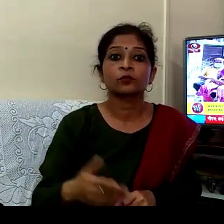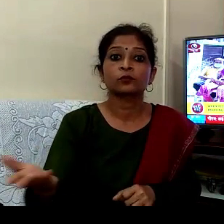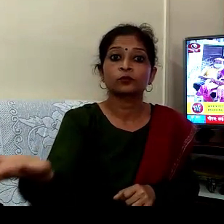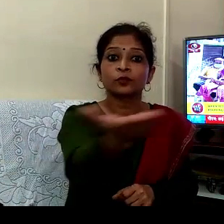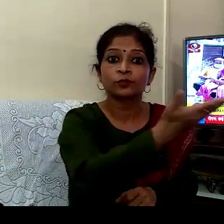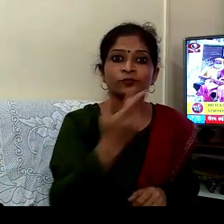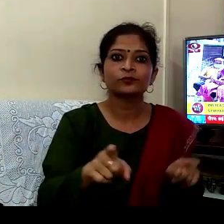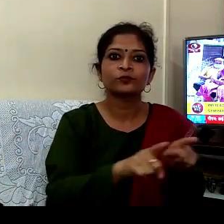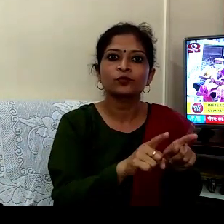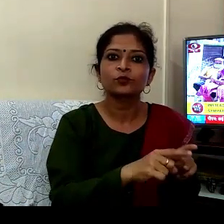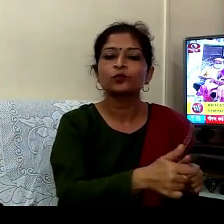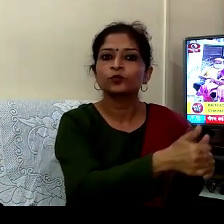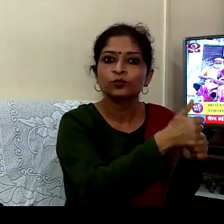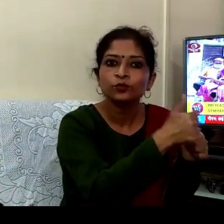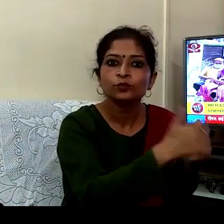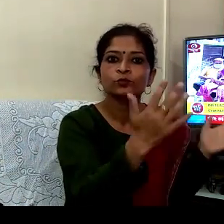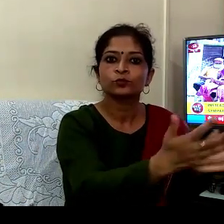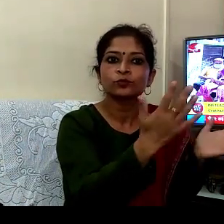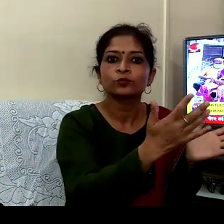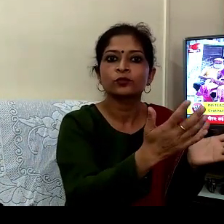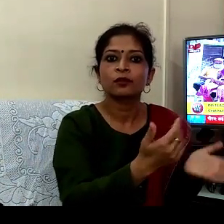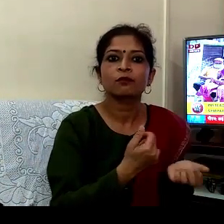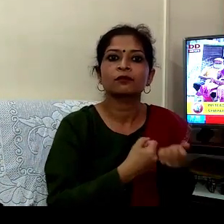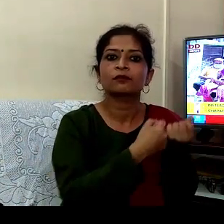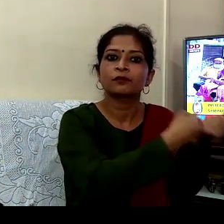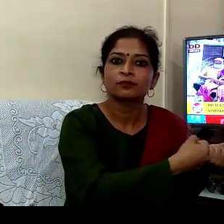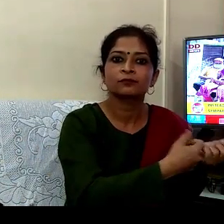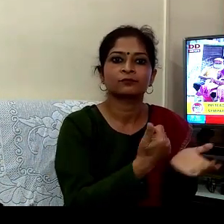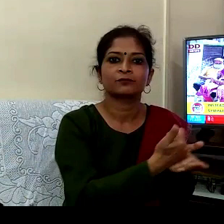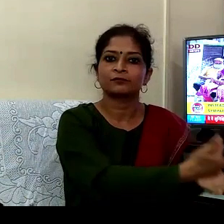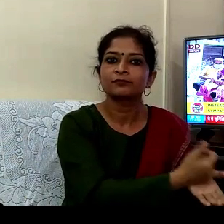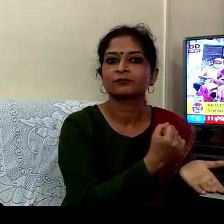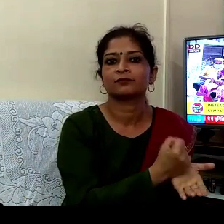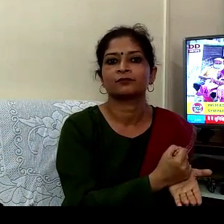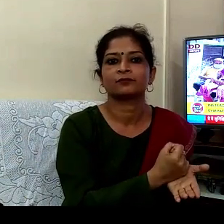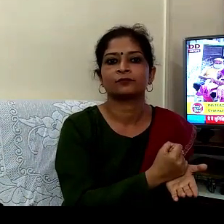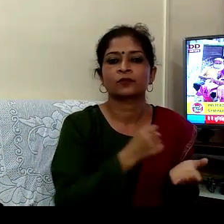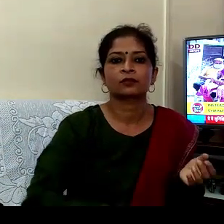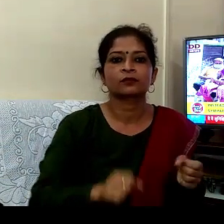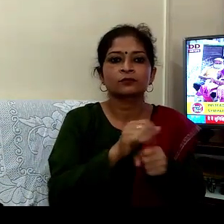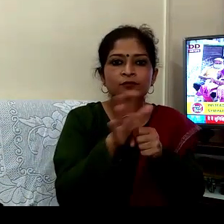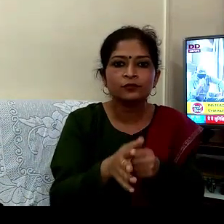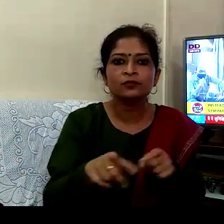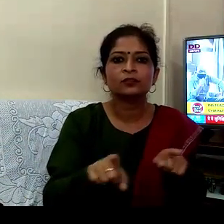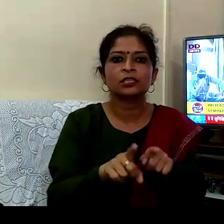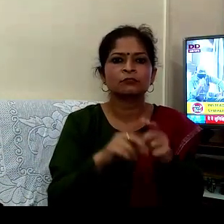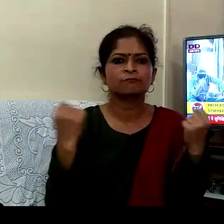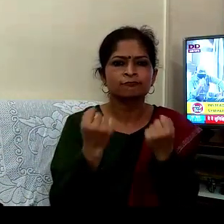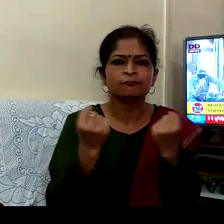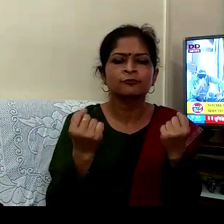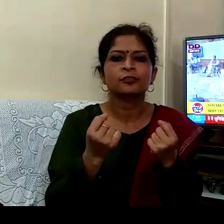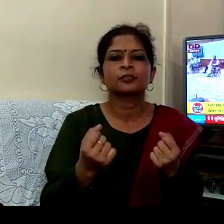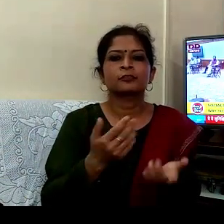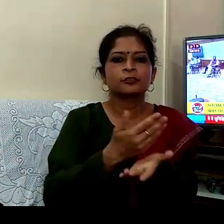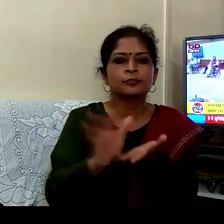ساتھ سہنوبھتی پوروک سہیوگ کرنے کی آوش شکتہ ہے کرونا وائرس سے لڑنے کا سب سے